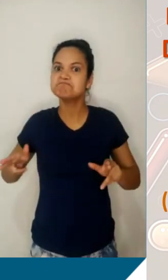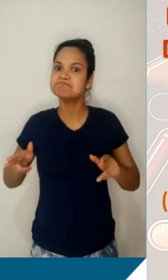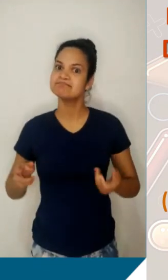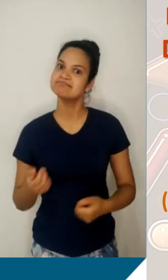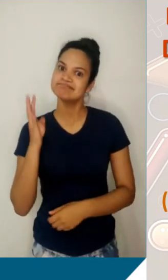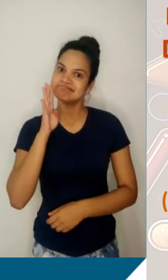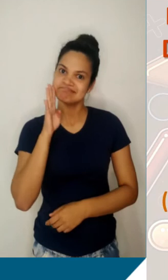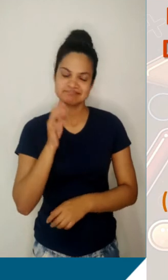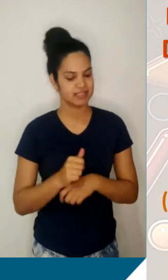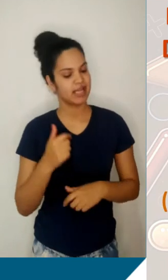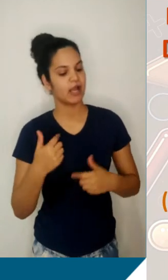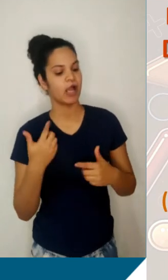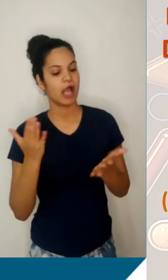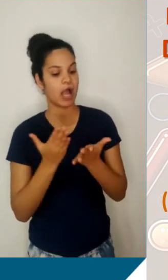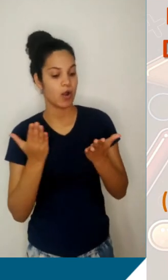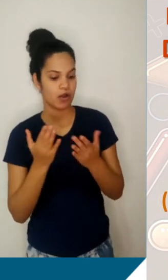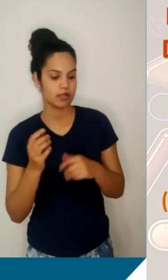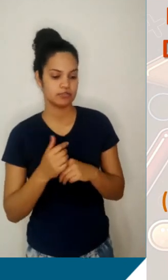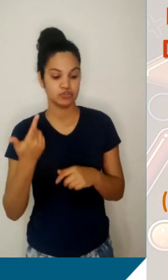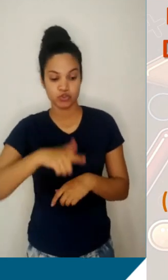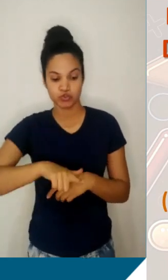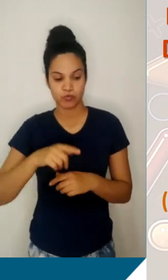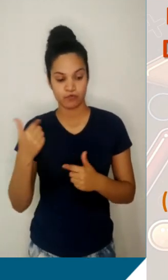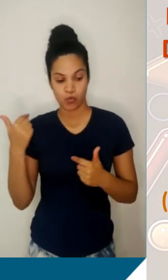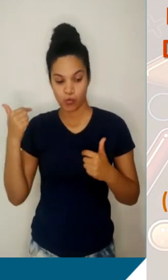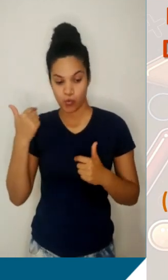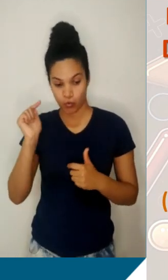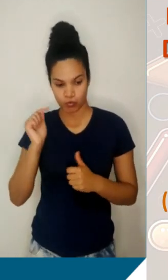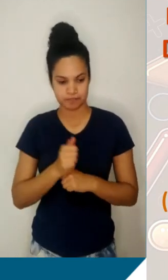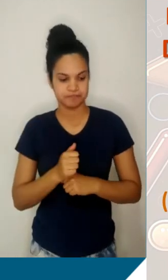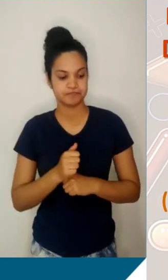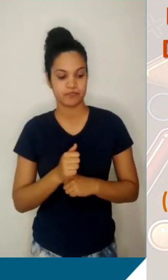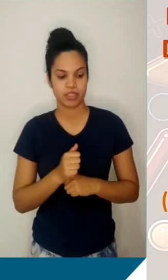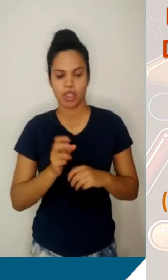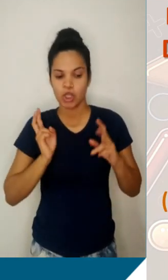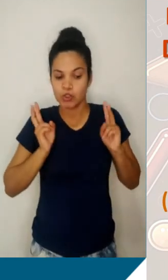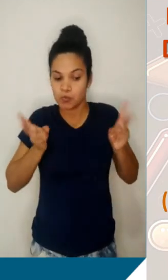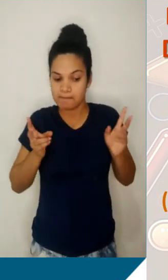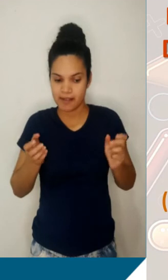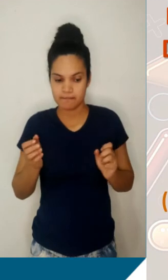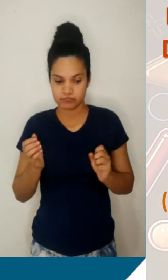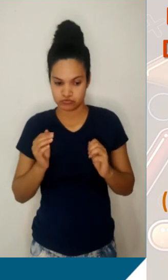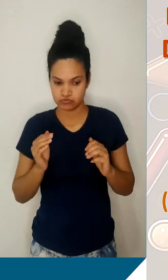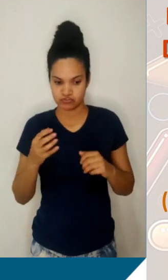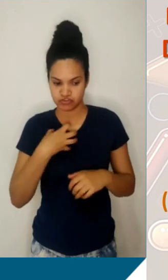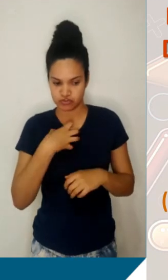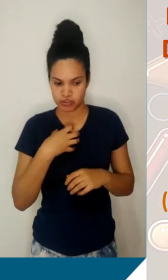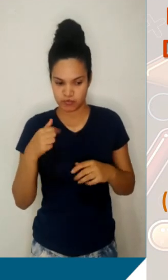vai tentar usar essa palavra equidistante a nosso favor. Eu vou fazer o seguinte, da mesma forma que eu desloquei uma posição para a esquerda e uma